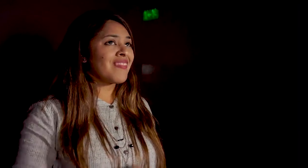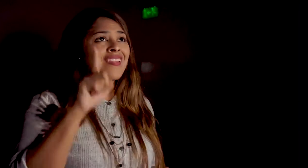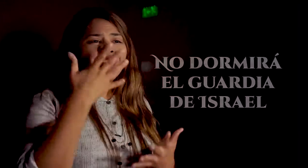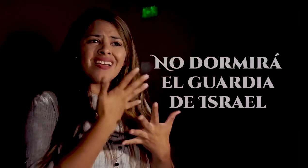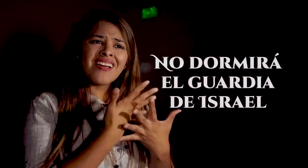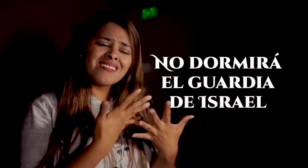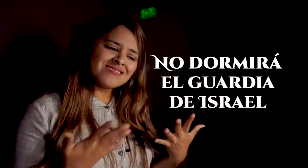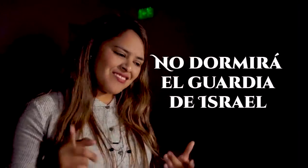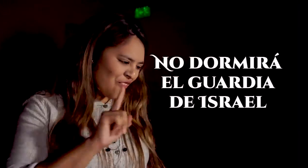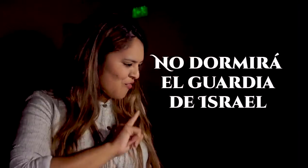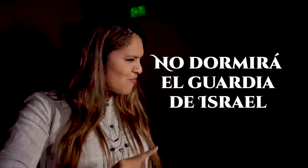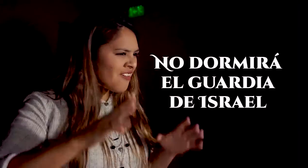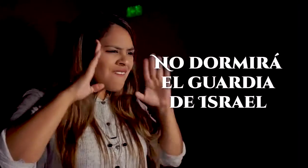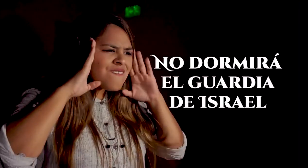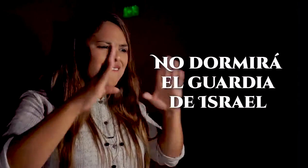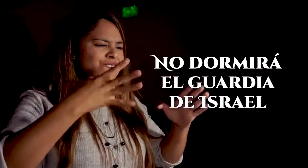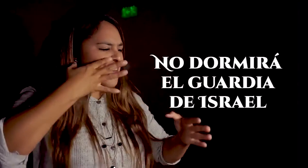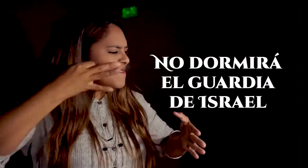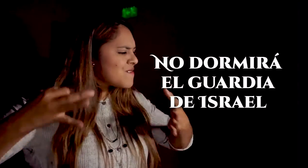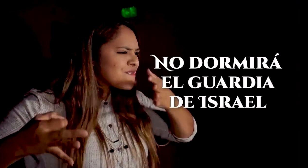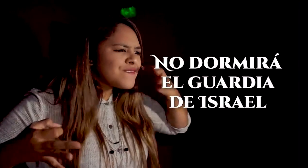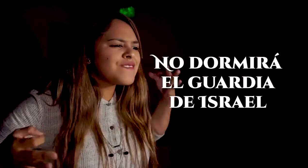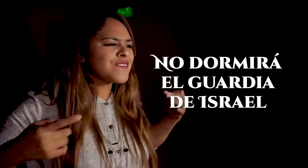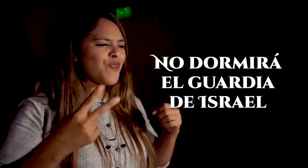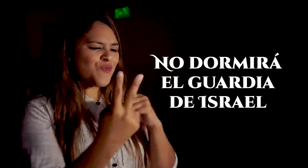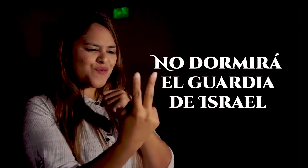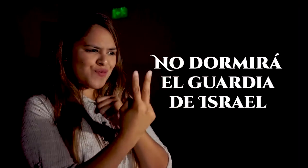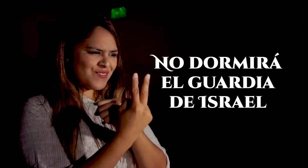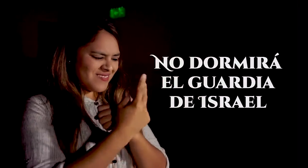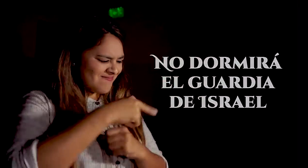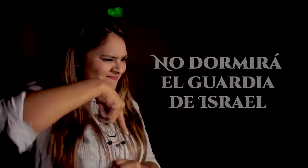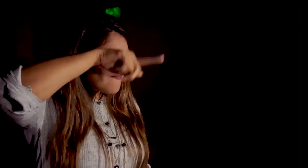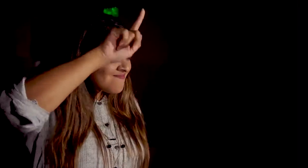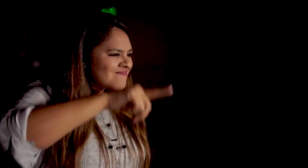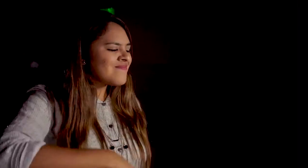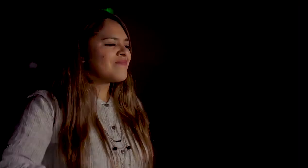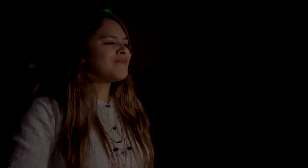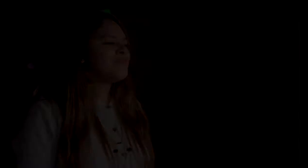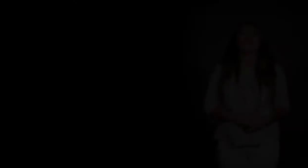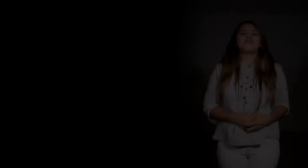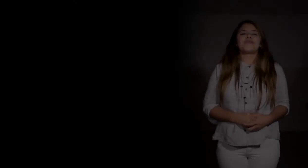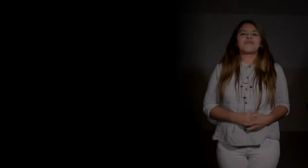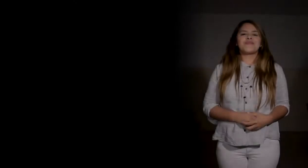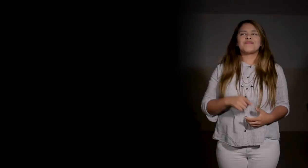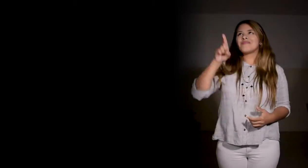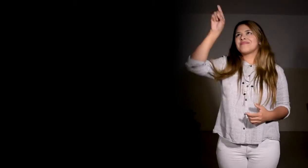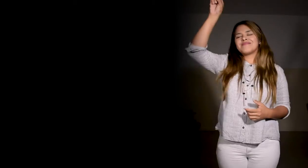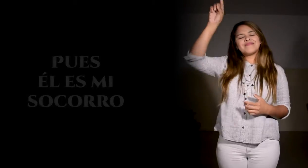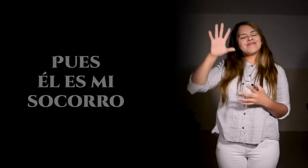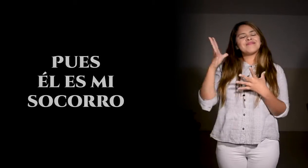no dormirá el guardia de Israel, pues